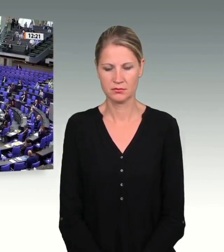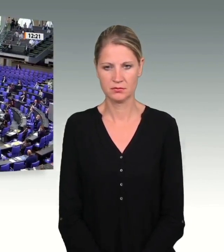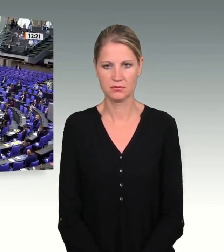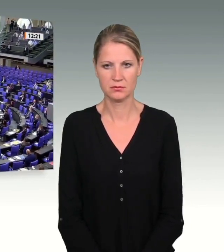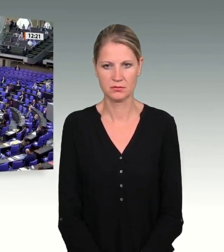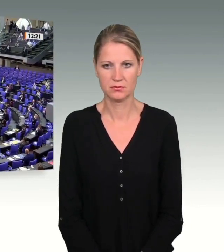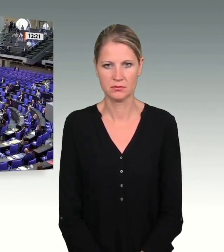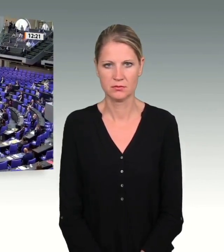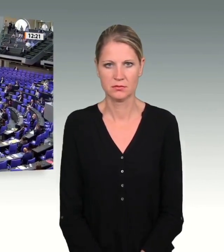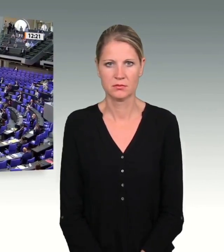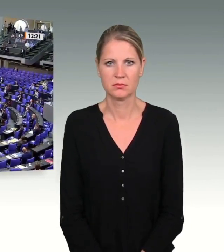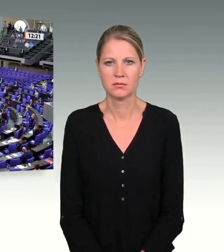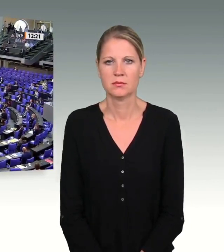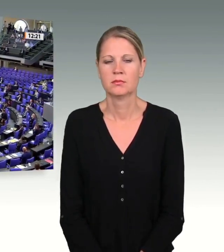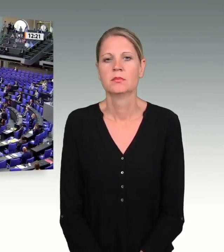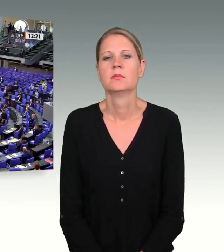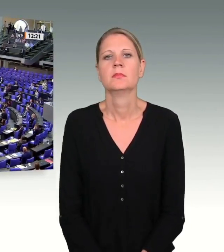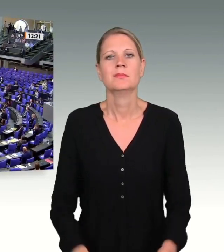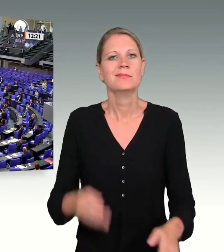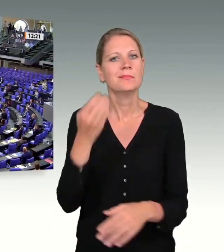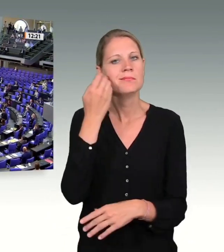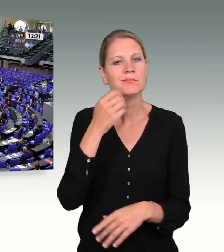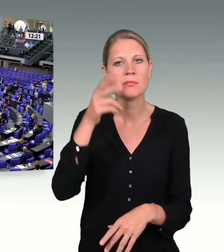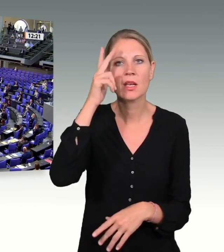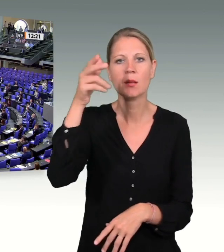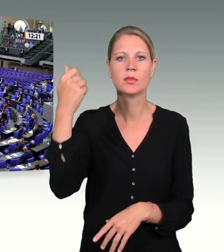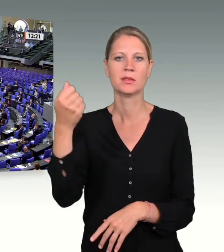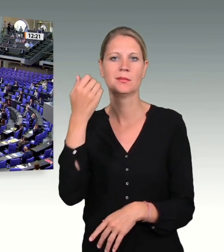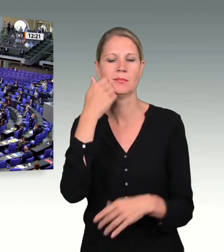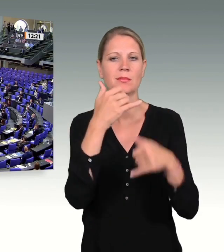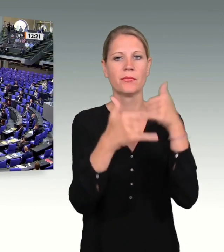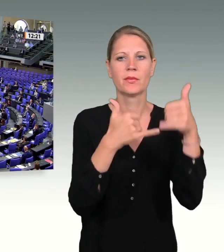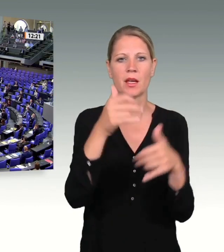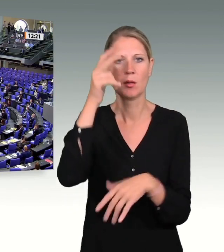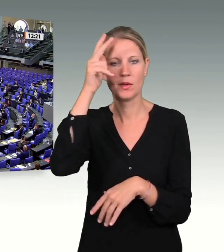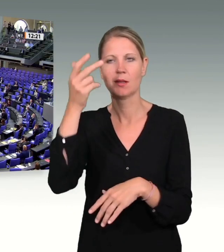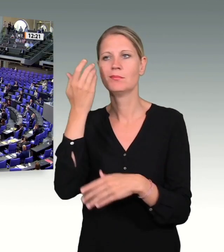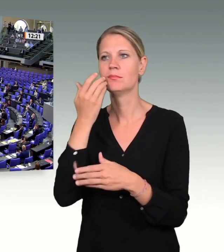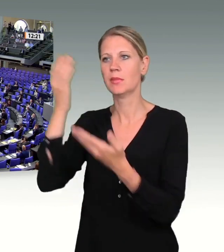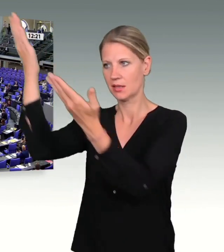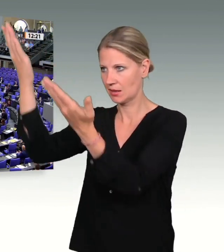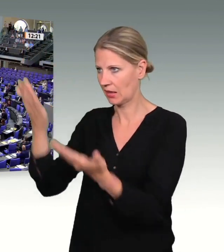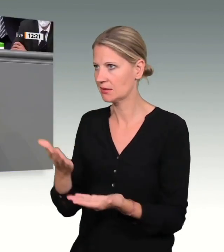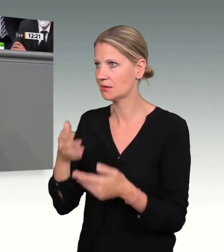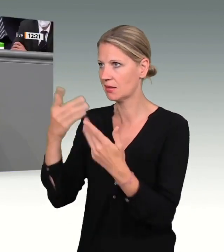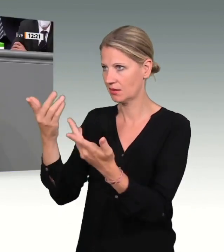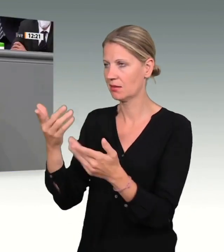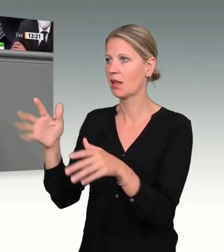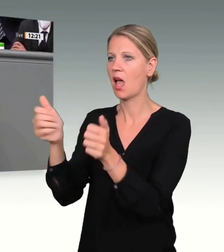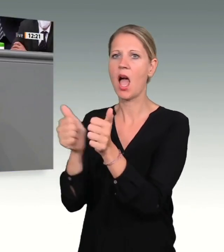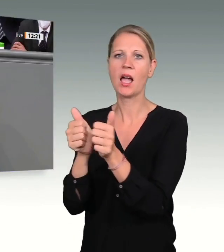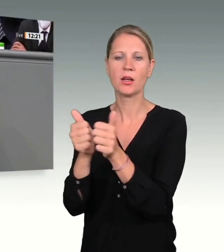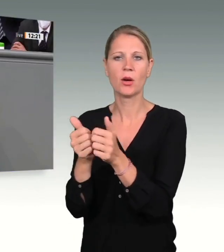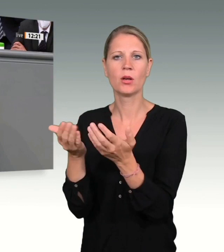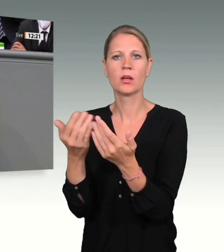Herr Präsident! Meine Damen und Herren! Meine Damen und Herren! Gäste, die wir als Angehörige der Toten vom Breitscheidplatz und als